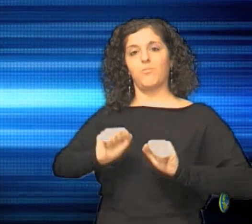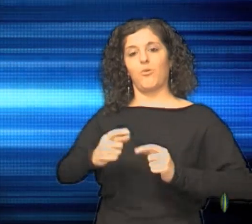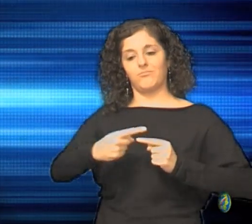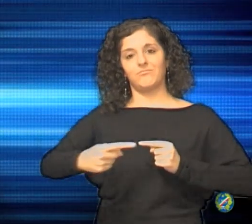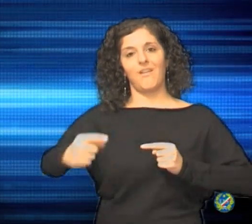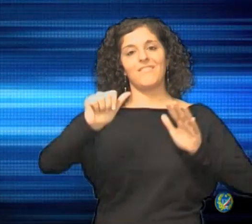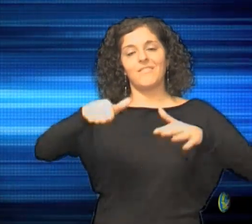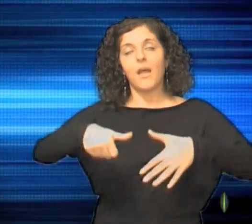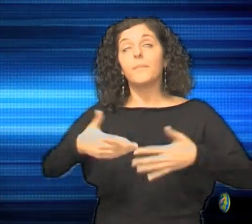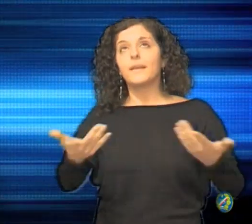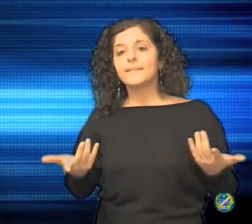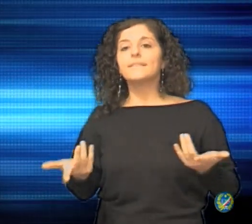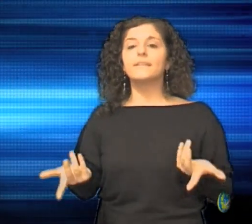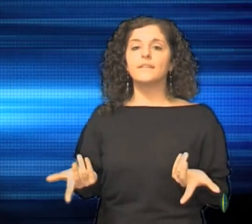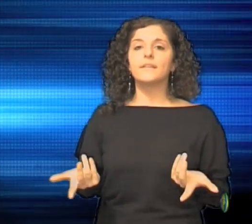quindi, diciamo,